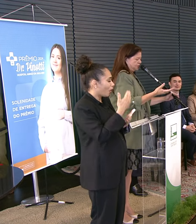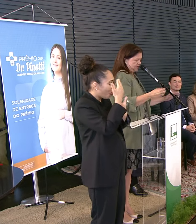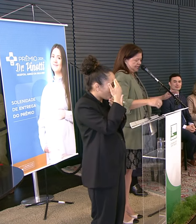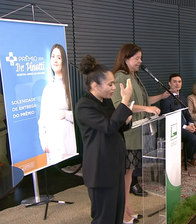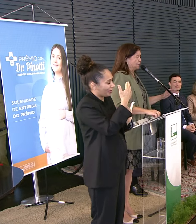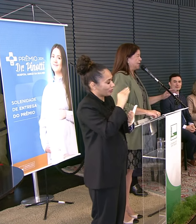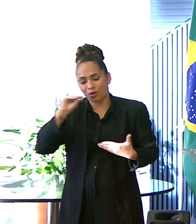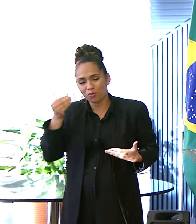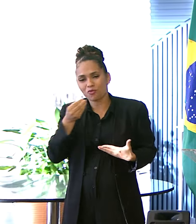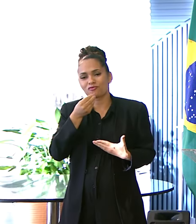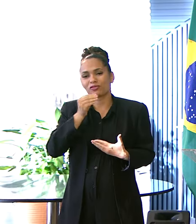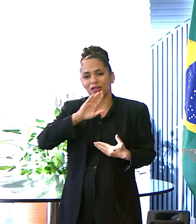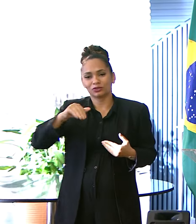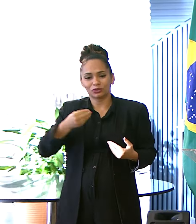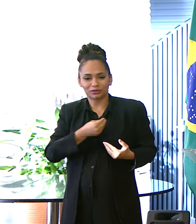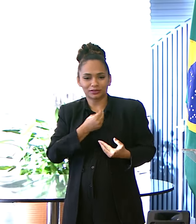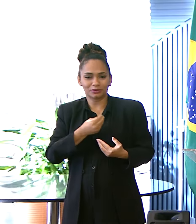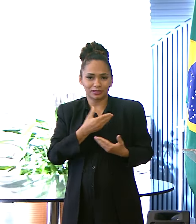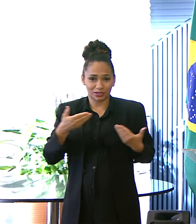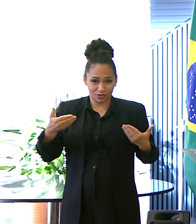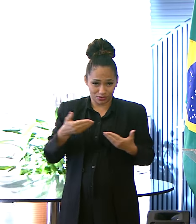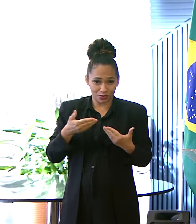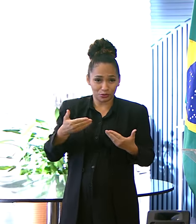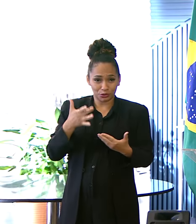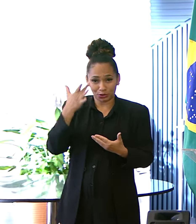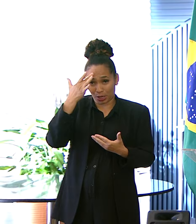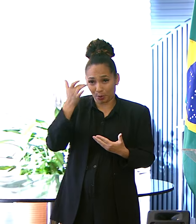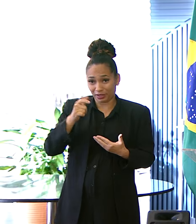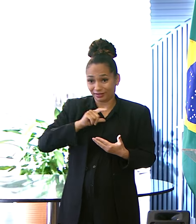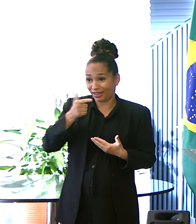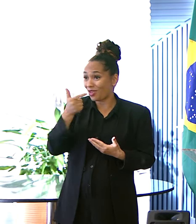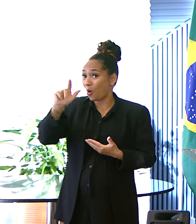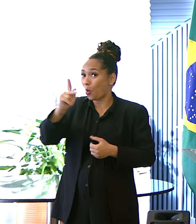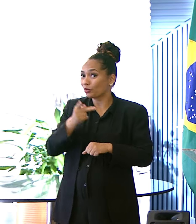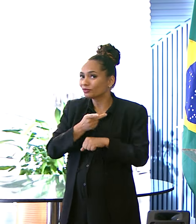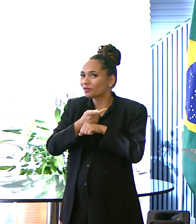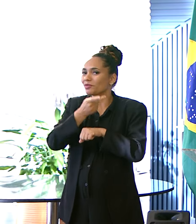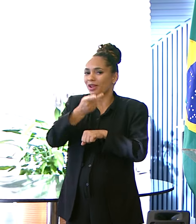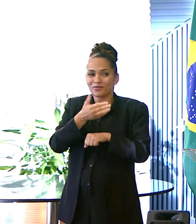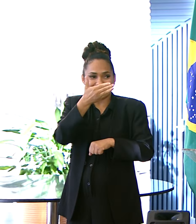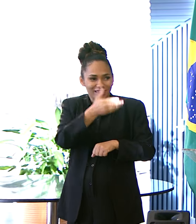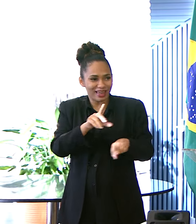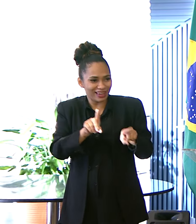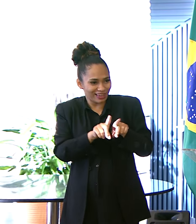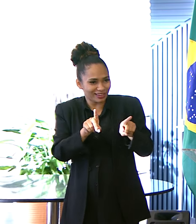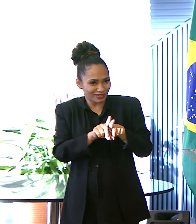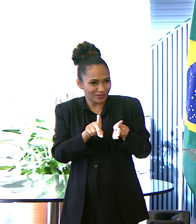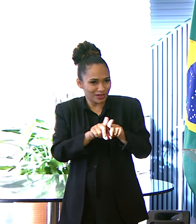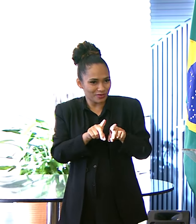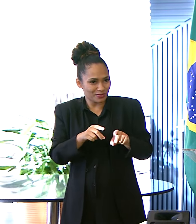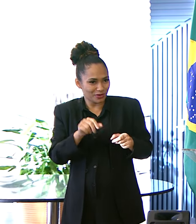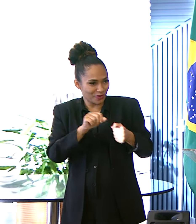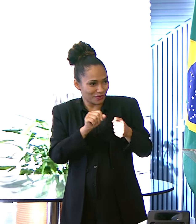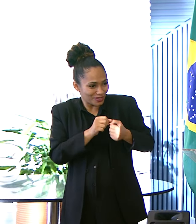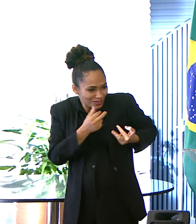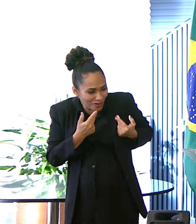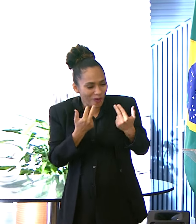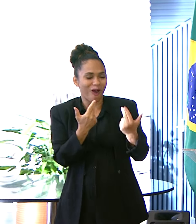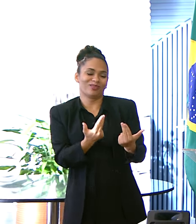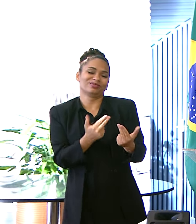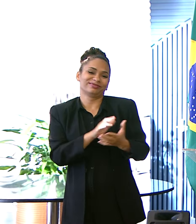aqui hoje Nessa homenagem Bizu Amanhã tem um outro prêmio Que ela também ganhou Porque eu fiz a mesma coisa